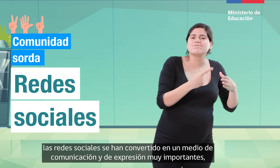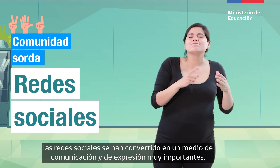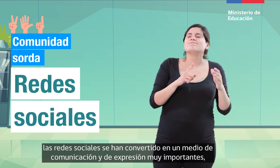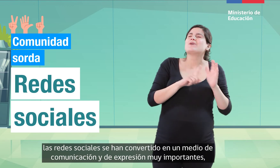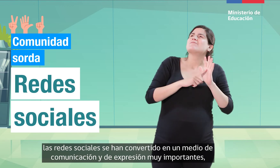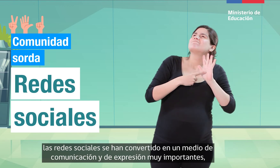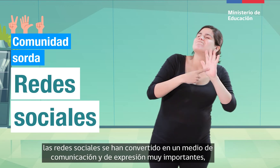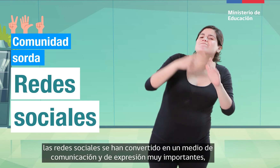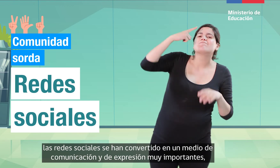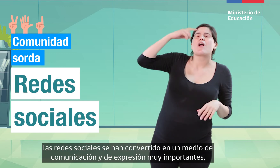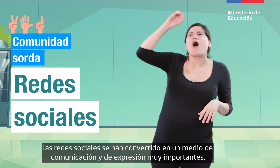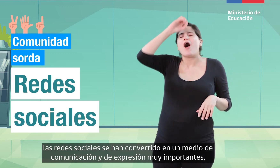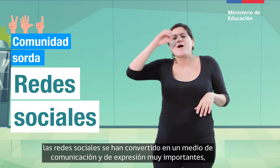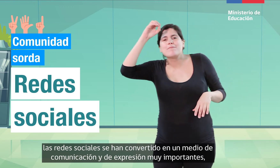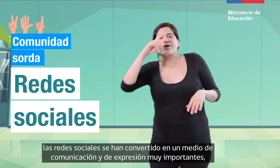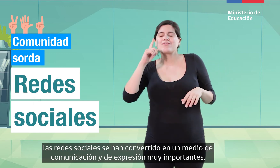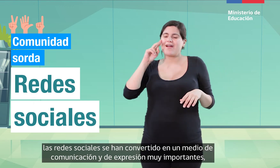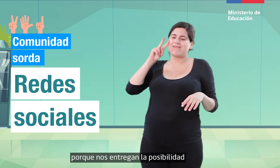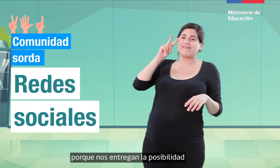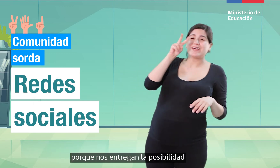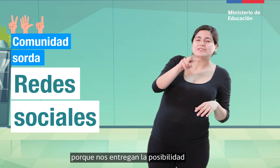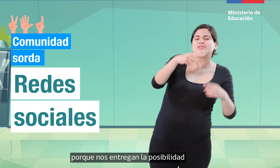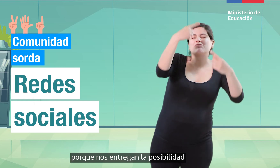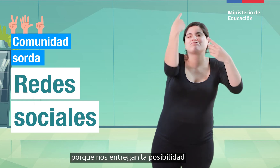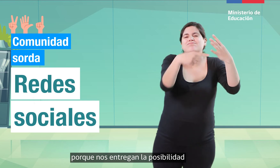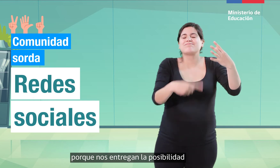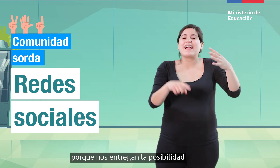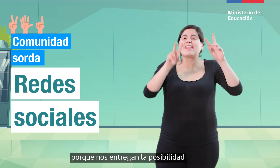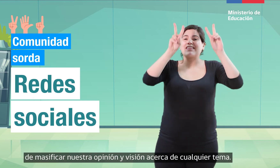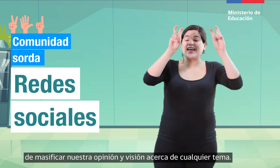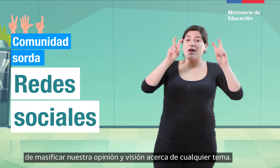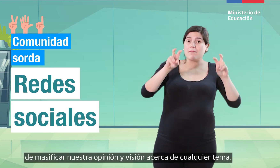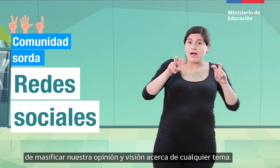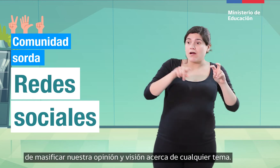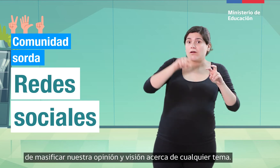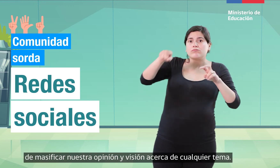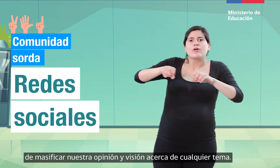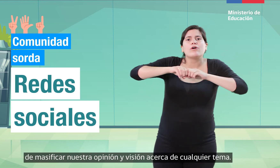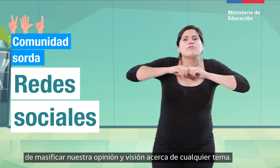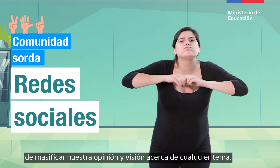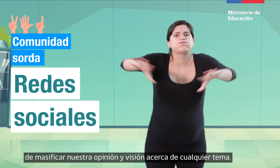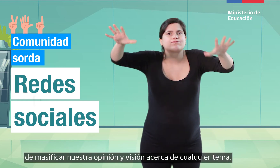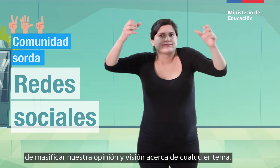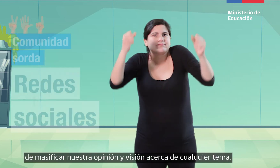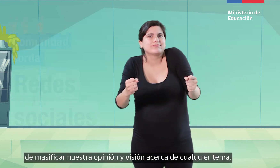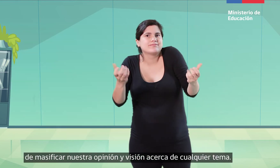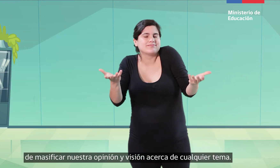de expresión muy importantes, porque nos entregan la posibilidad de masificar nuestra opinión y visión acerca de